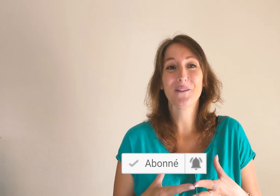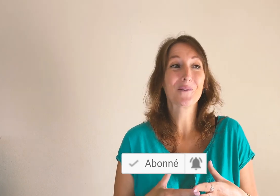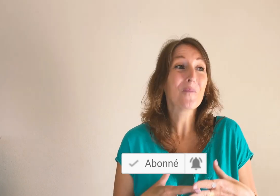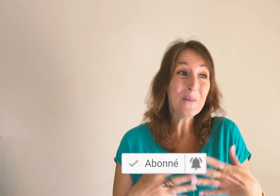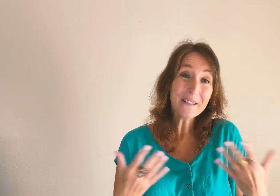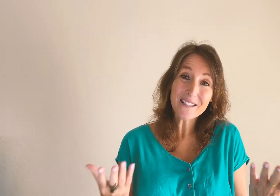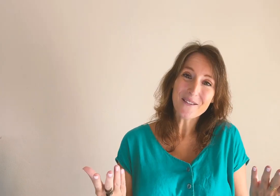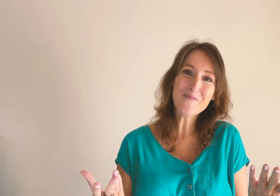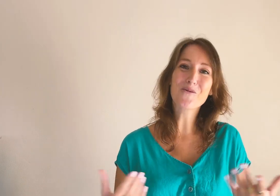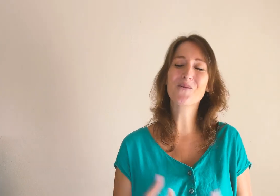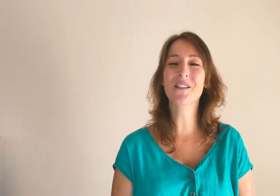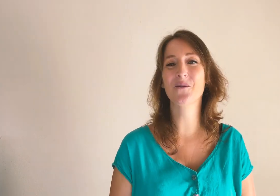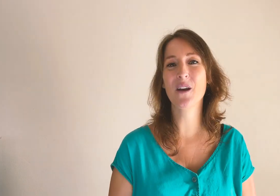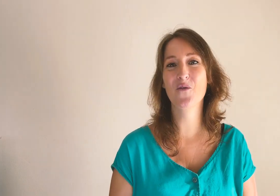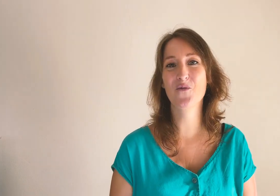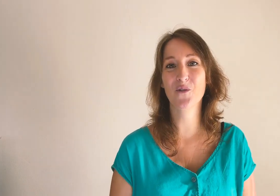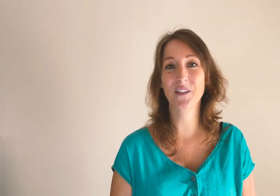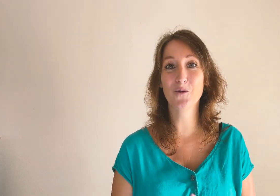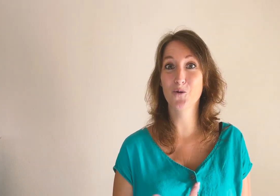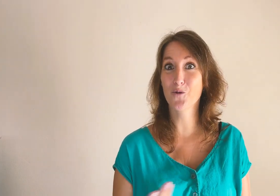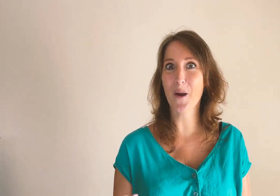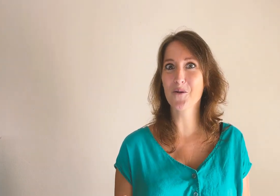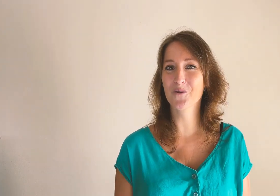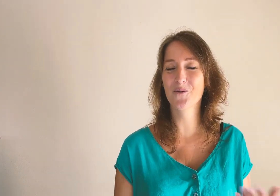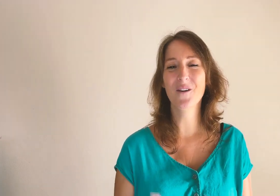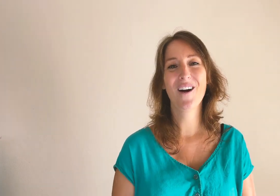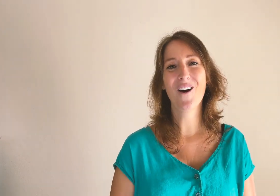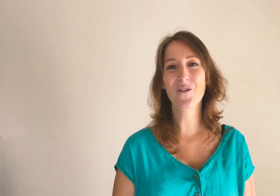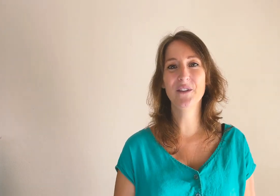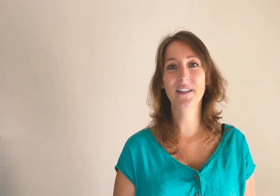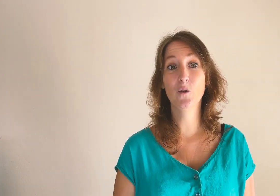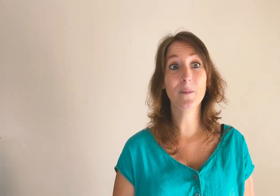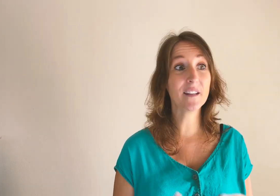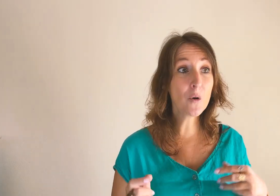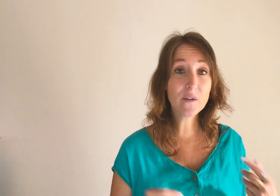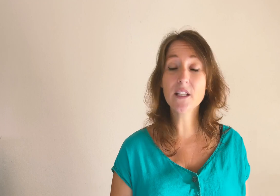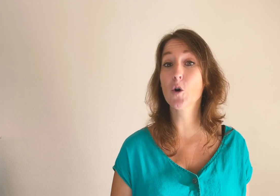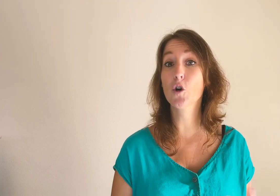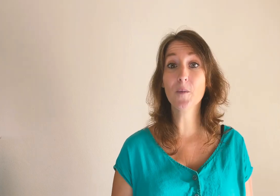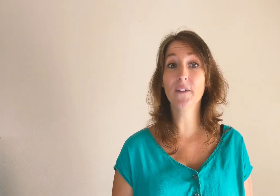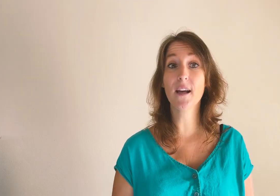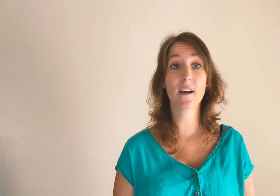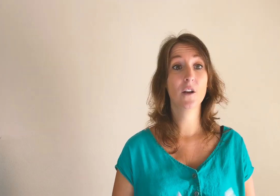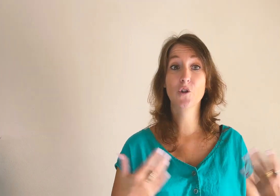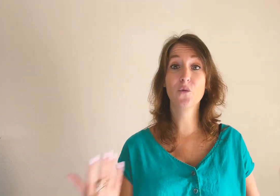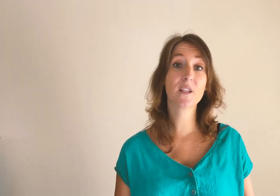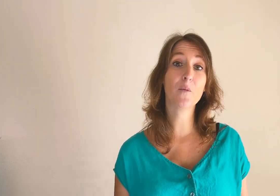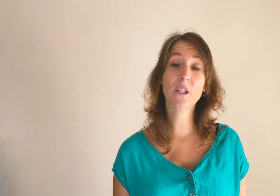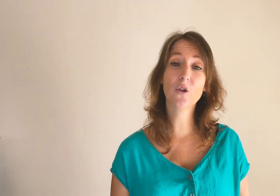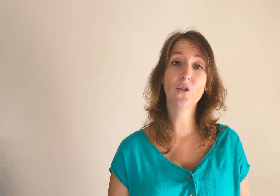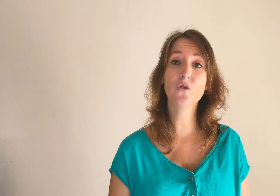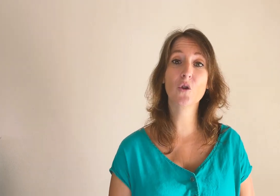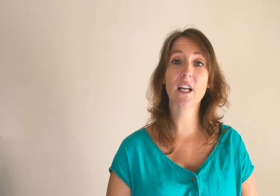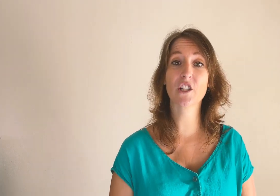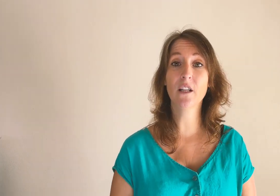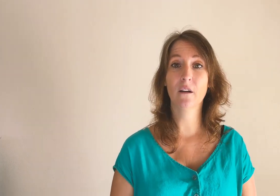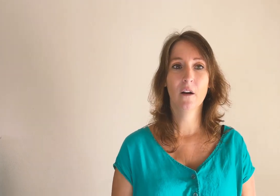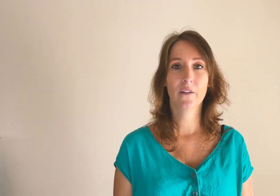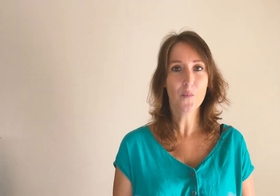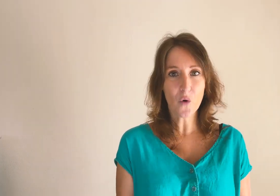te motiver pour continuer à vous fournir du super contenu en vidéo. Mettez-moi aussi en commentaire ce que vous aimeriez entendre sur la chaîne. C'est pour